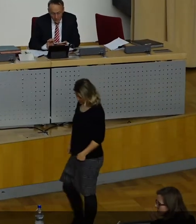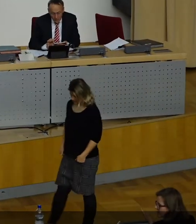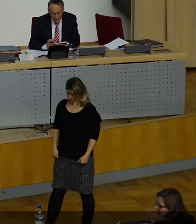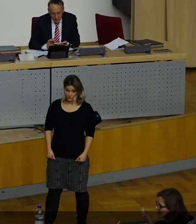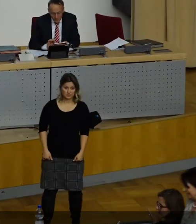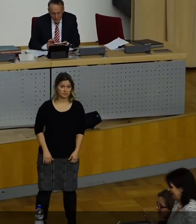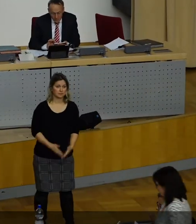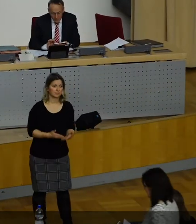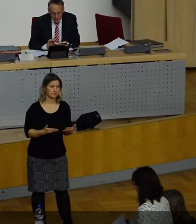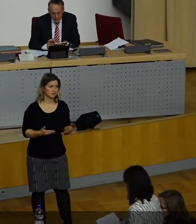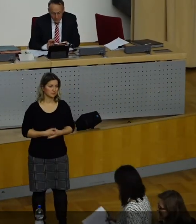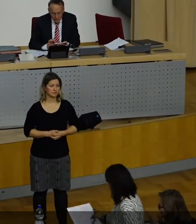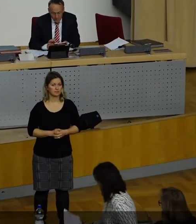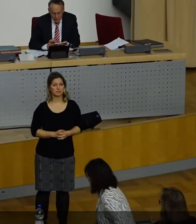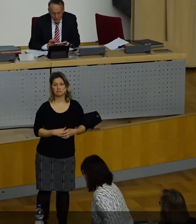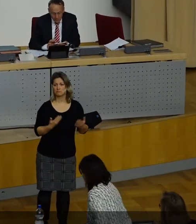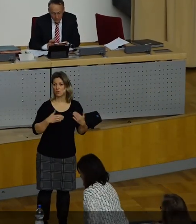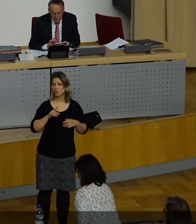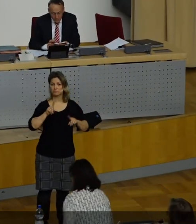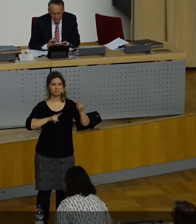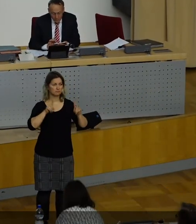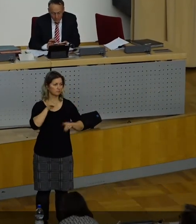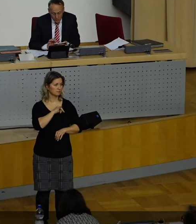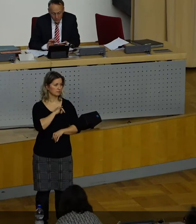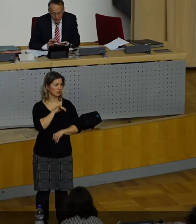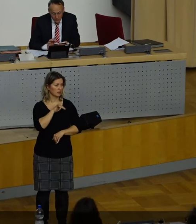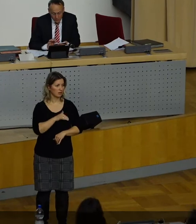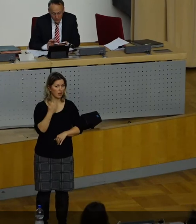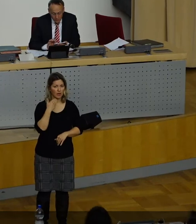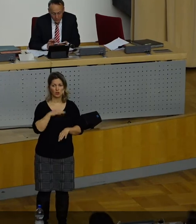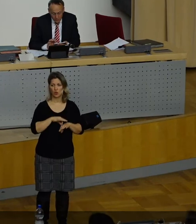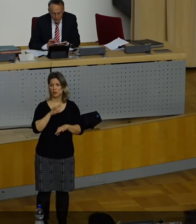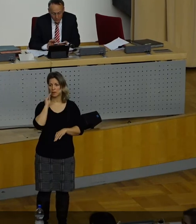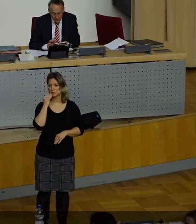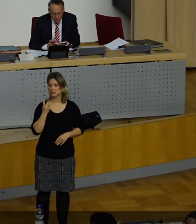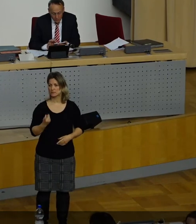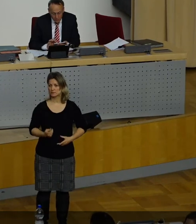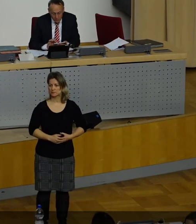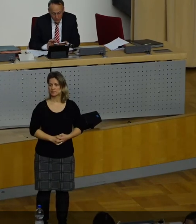So, ich sehe weitere Wortmeldungen. Herr Dr. Braunstern, Zastrow.